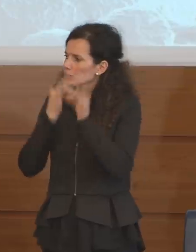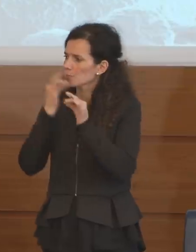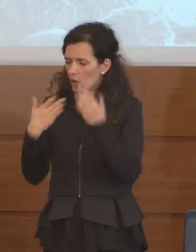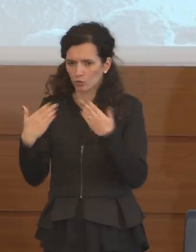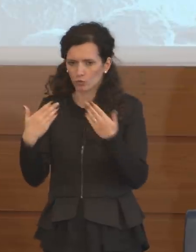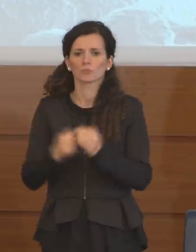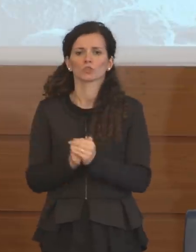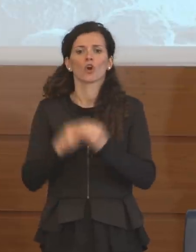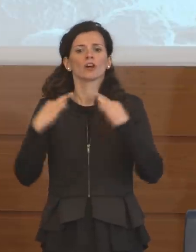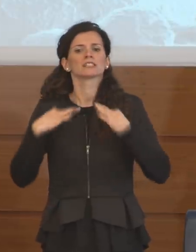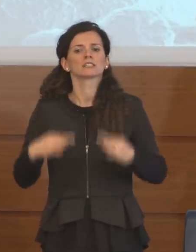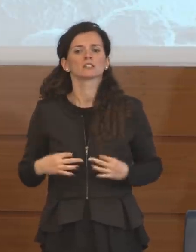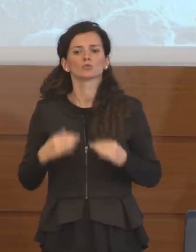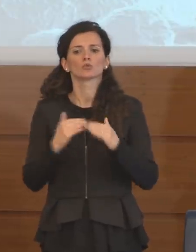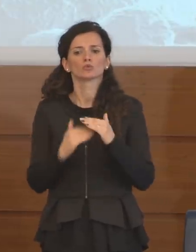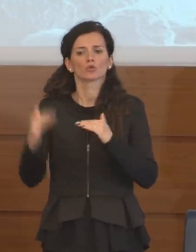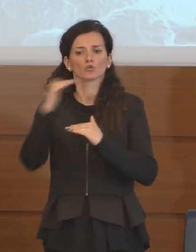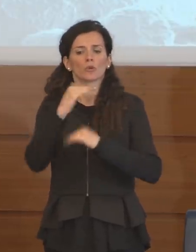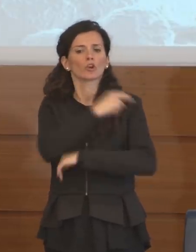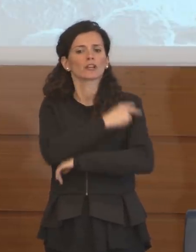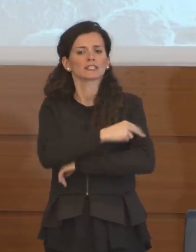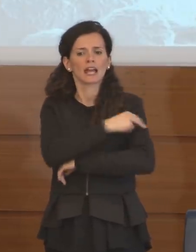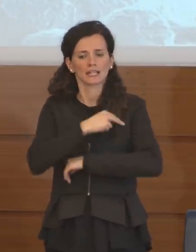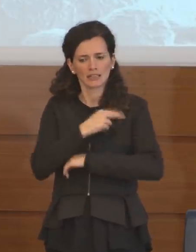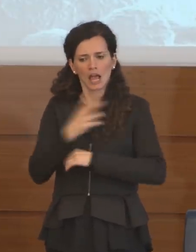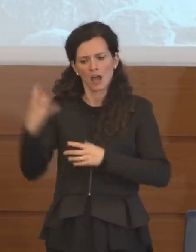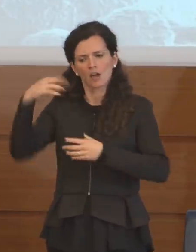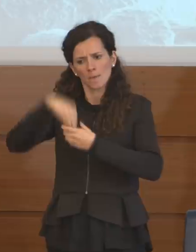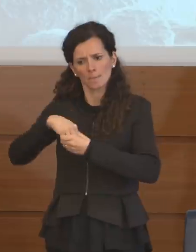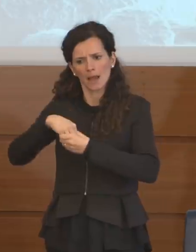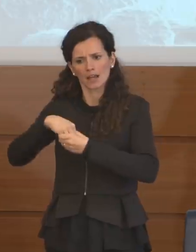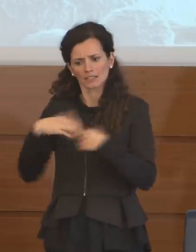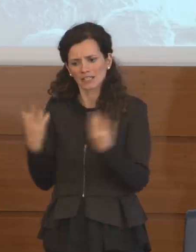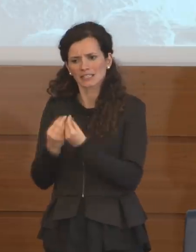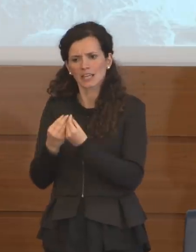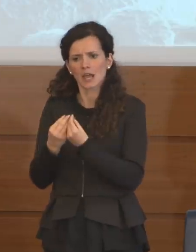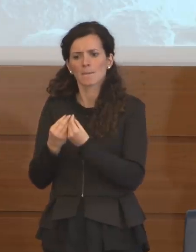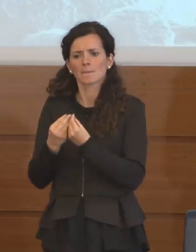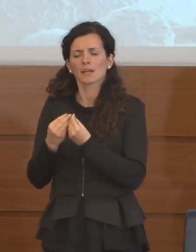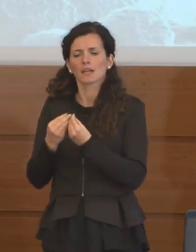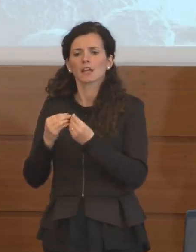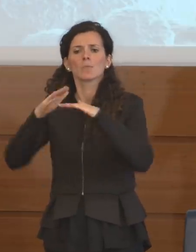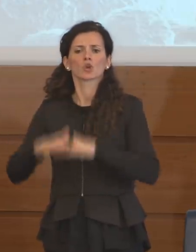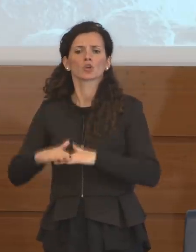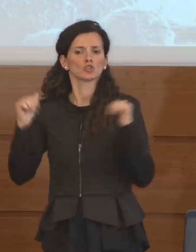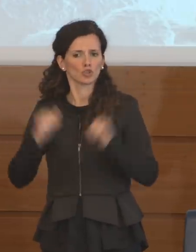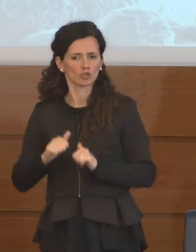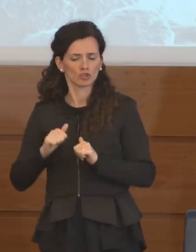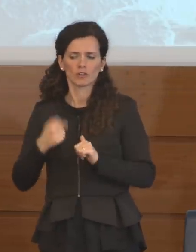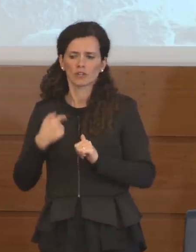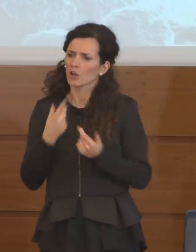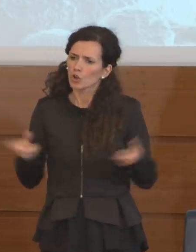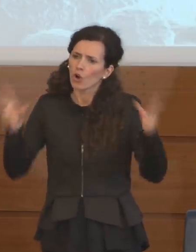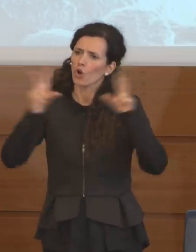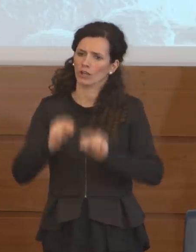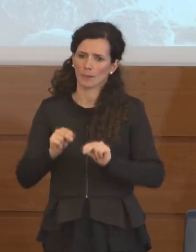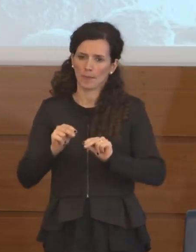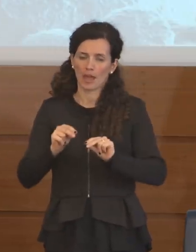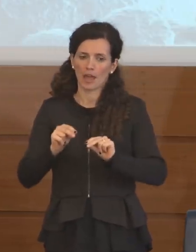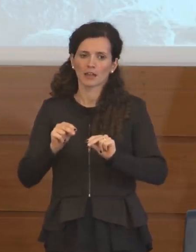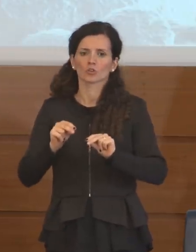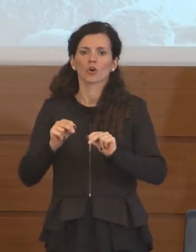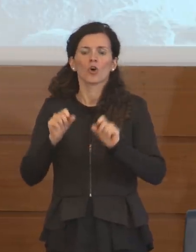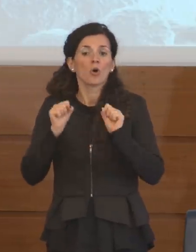Intanto l'Istituto Superiore di Sanità fa parte del sistema di protezione civile, lo ripeto ancora una volta perché forse